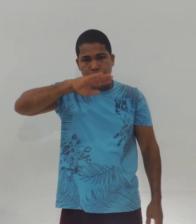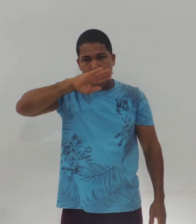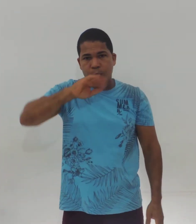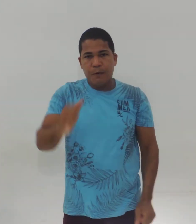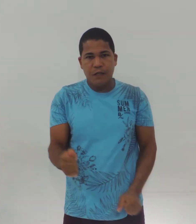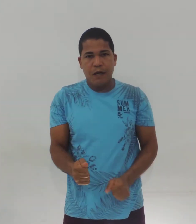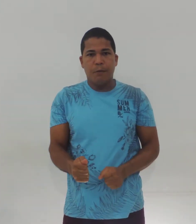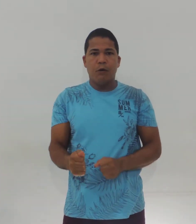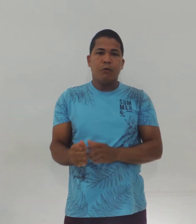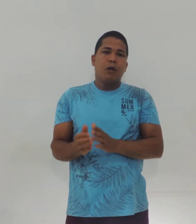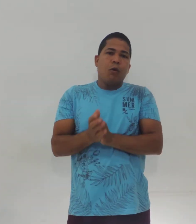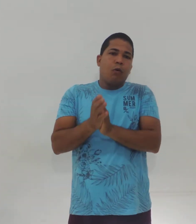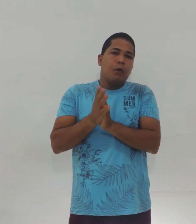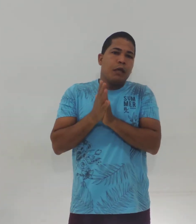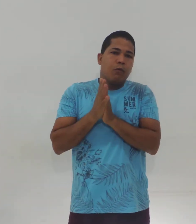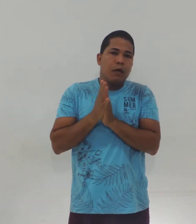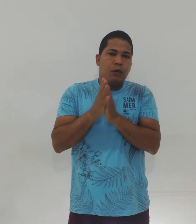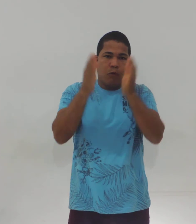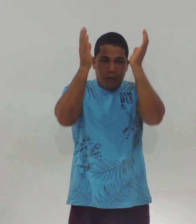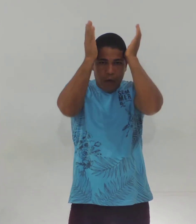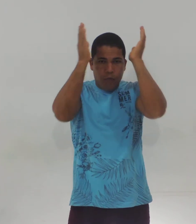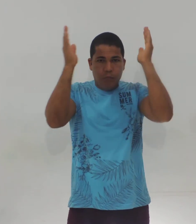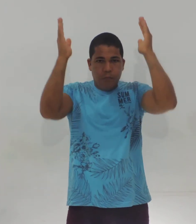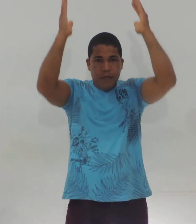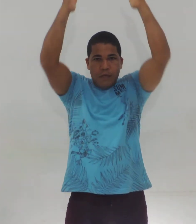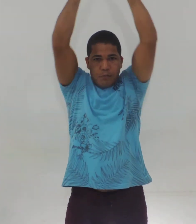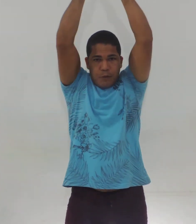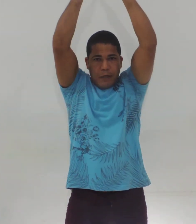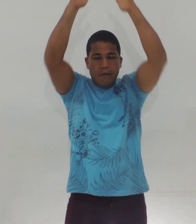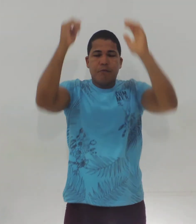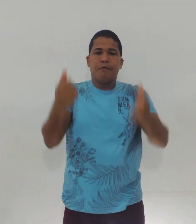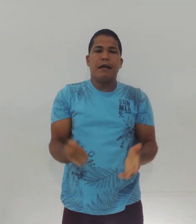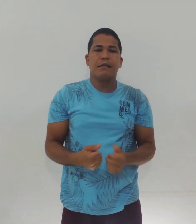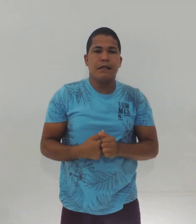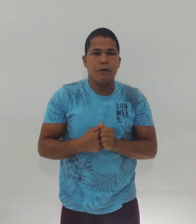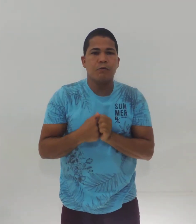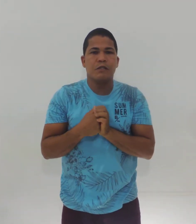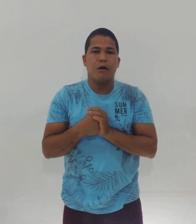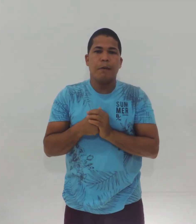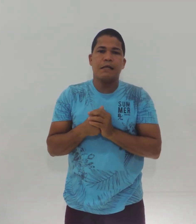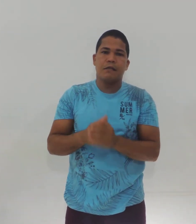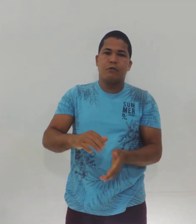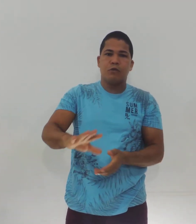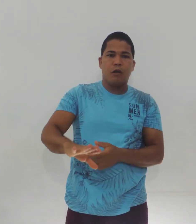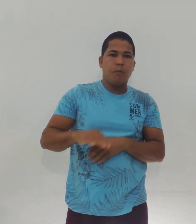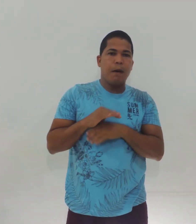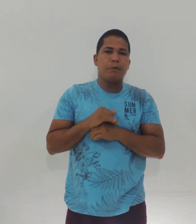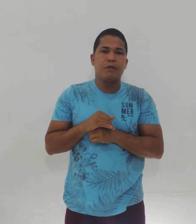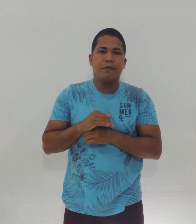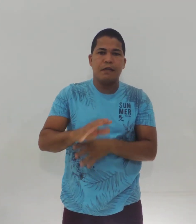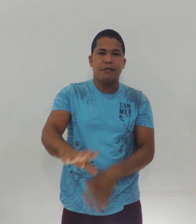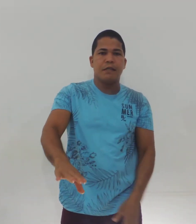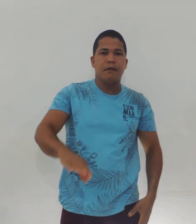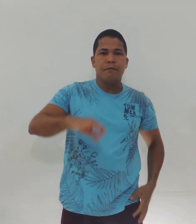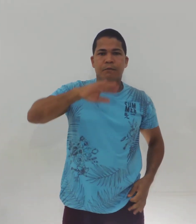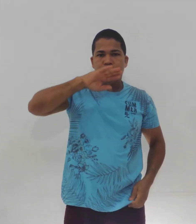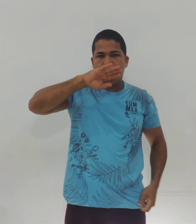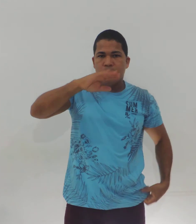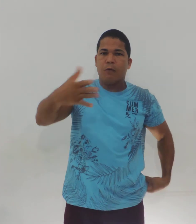beija na mão E quando encontrar um bispo, vai ser um sinal parecido Só que o Papa que diferencia de